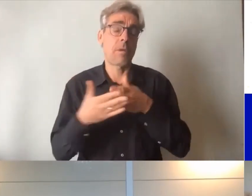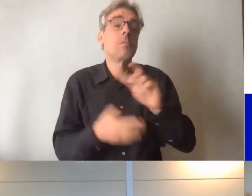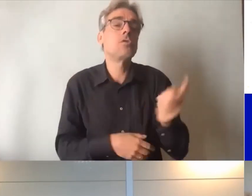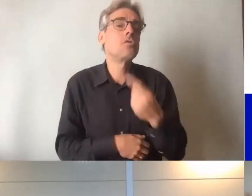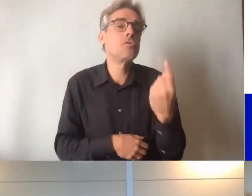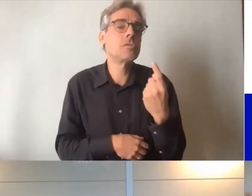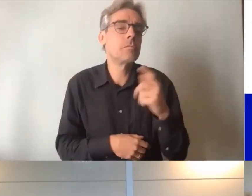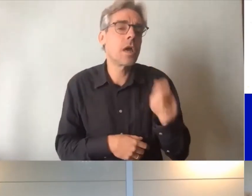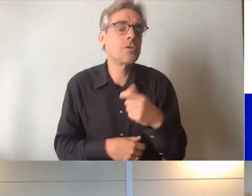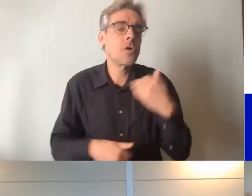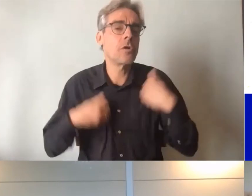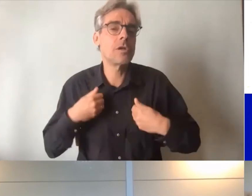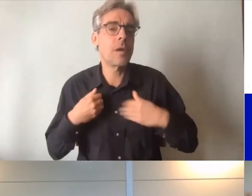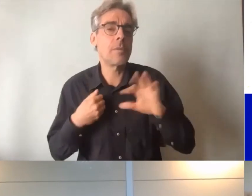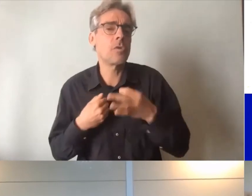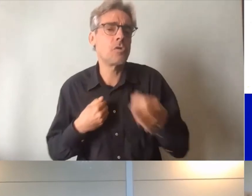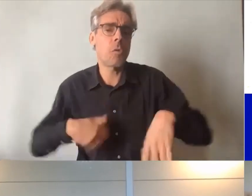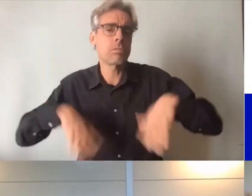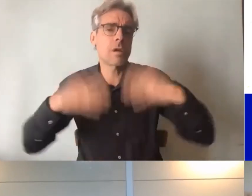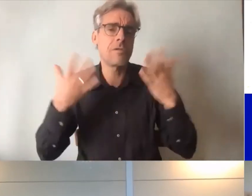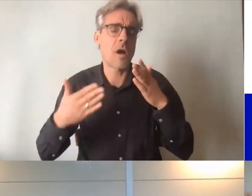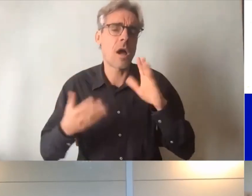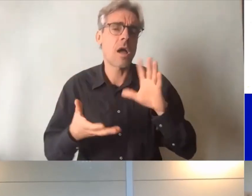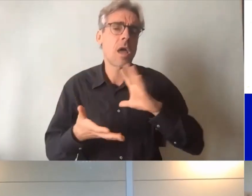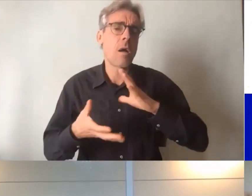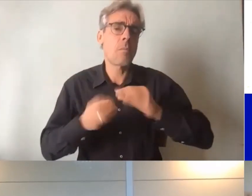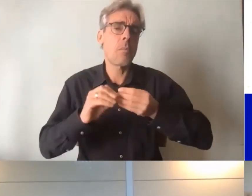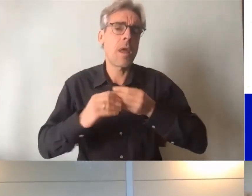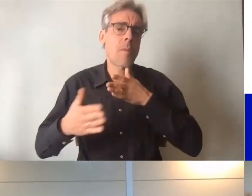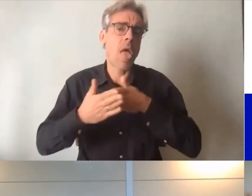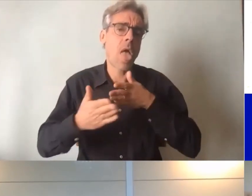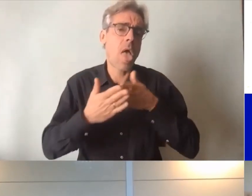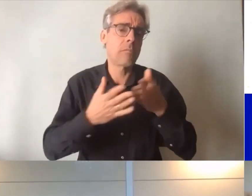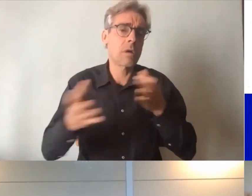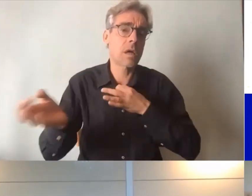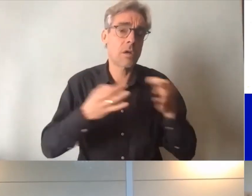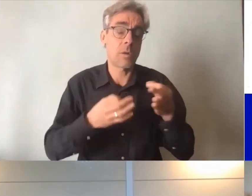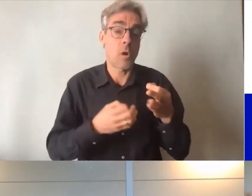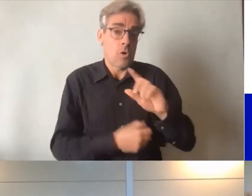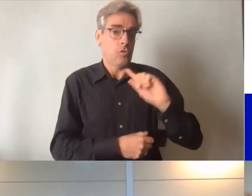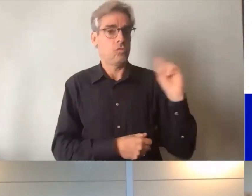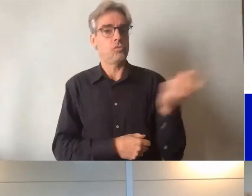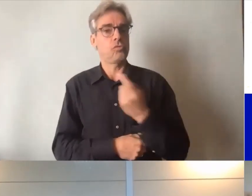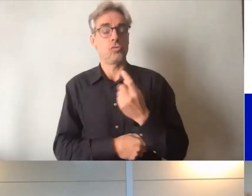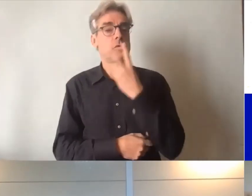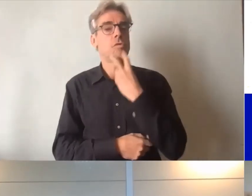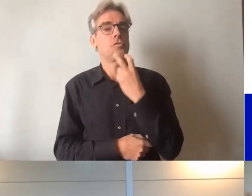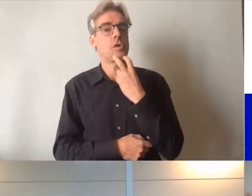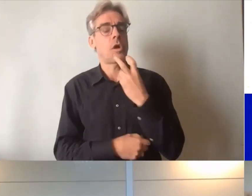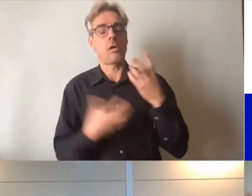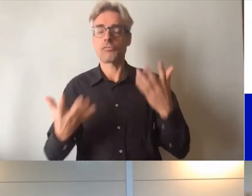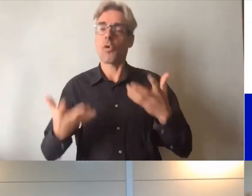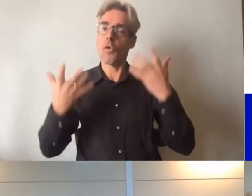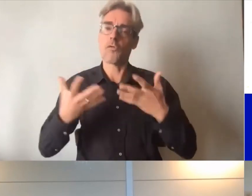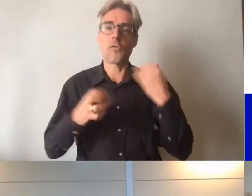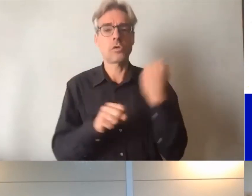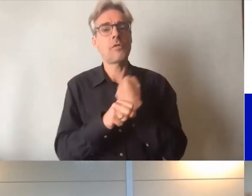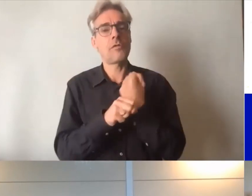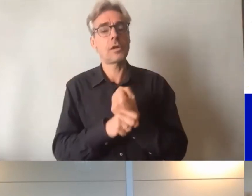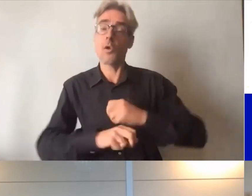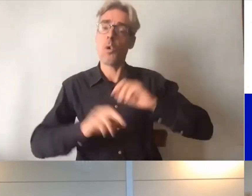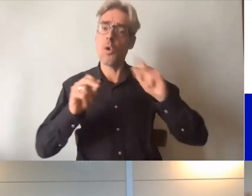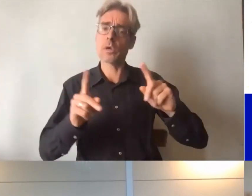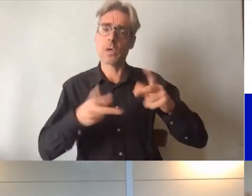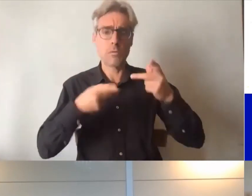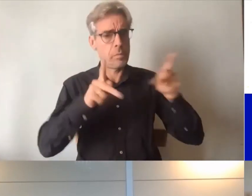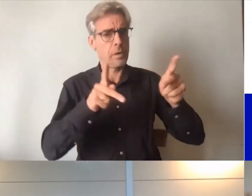il n'y a aucune différence entre les types de citoyens ils veulent et ils doivent accéder au travail et bien ces